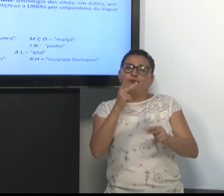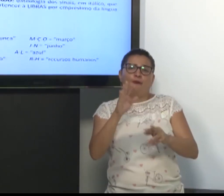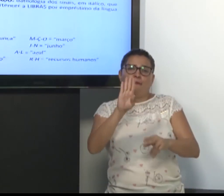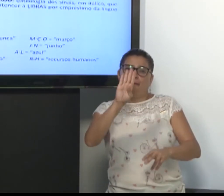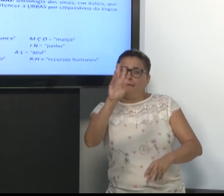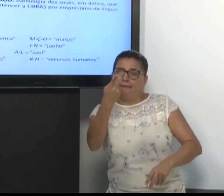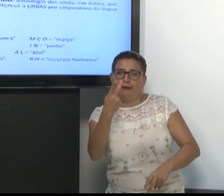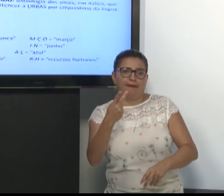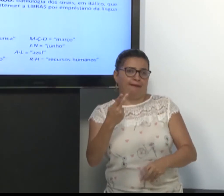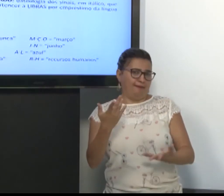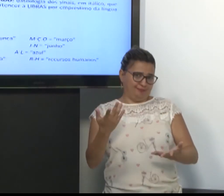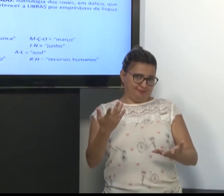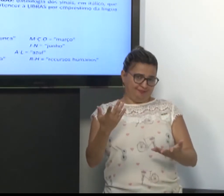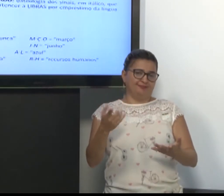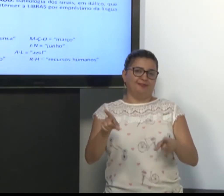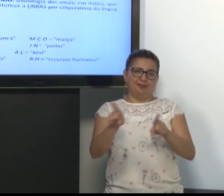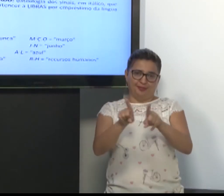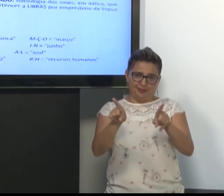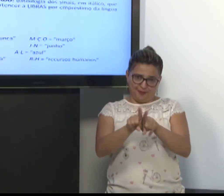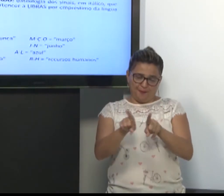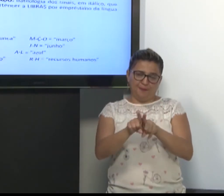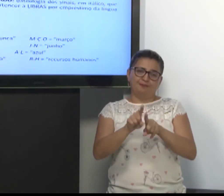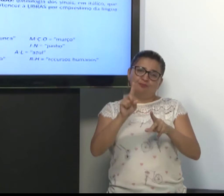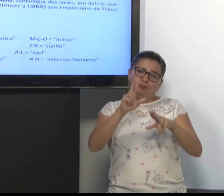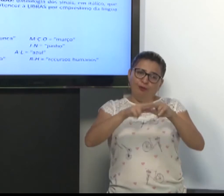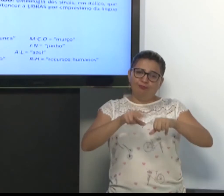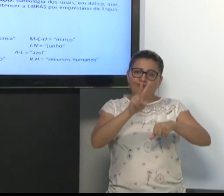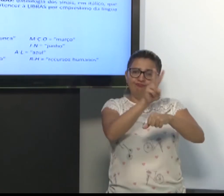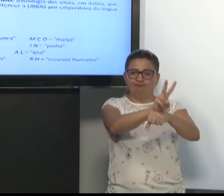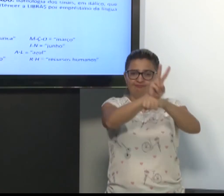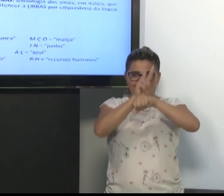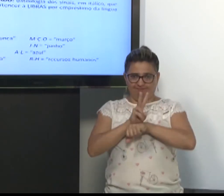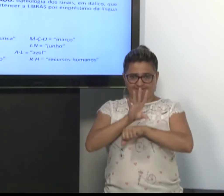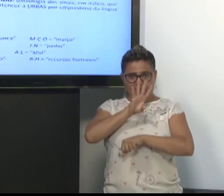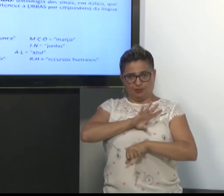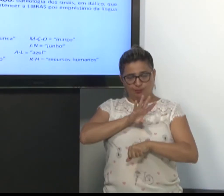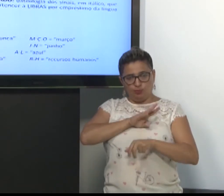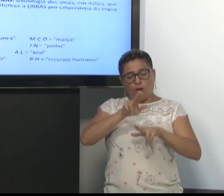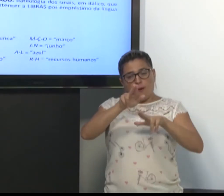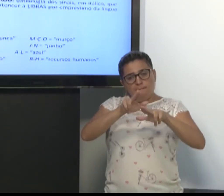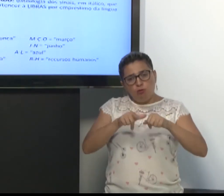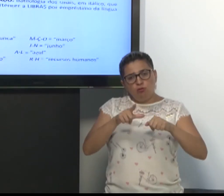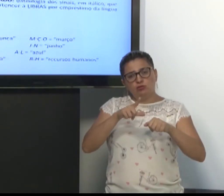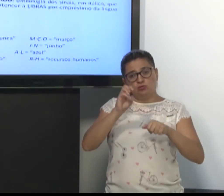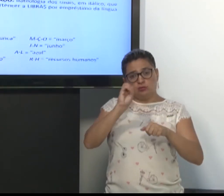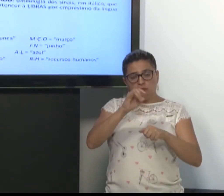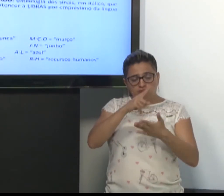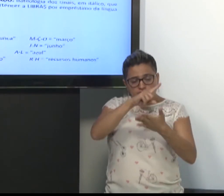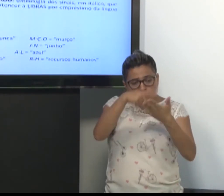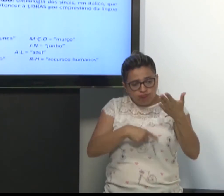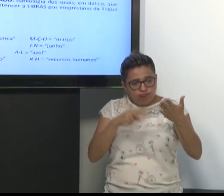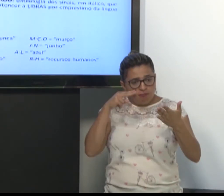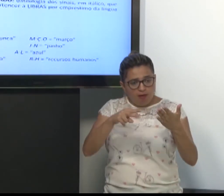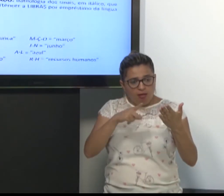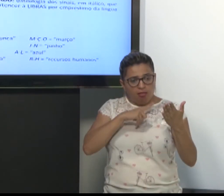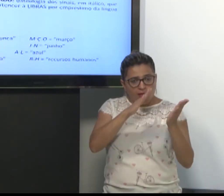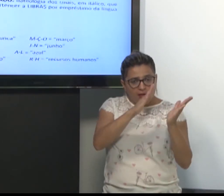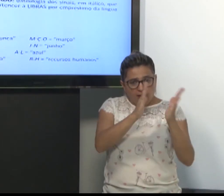Então, utilizamos esse empréstimo do português. Então, se você vê na apostila com a letra em itálico,